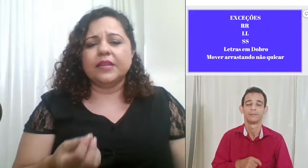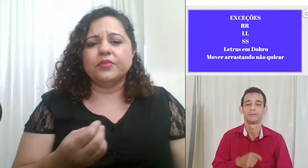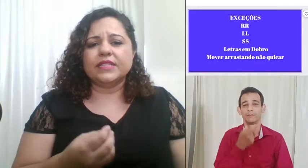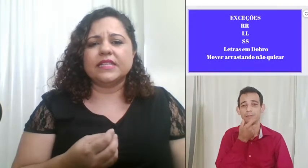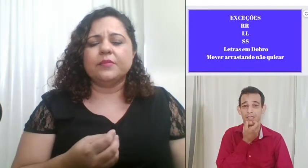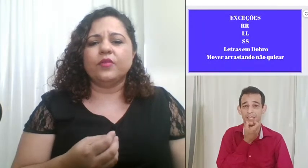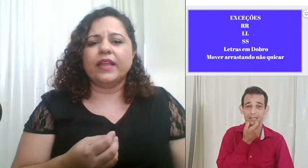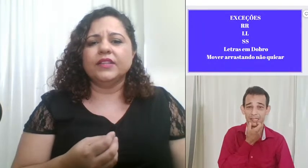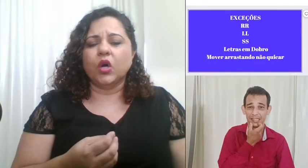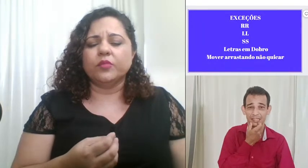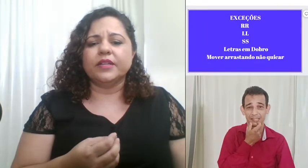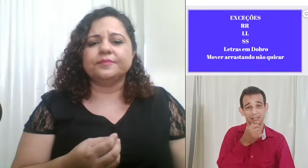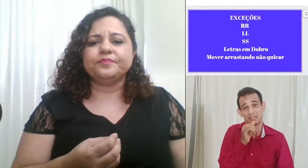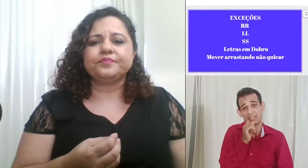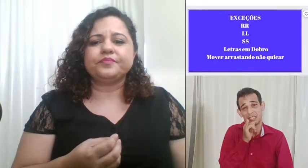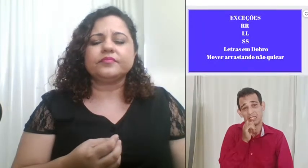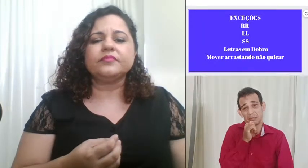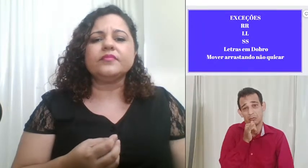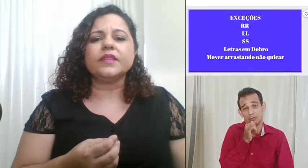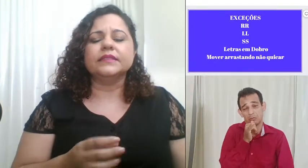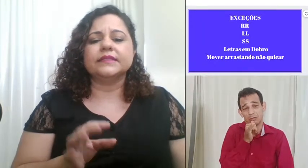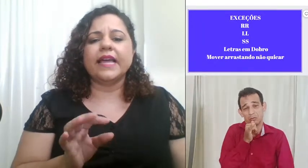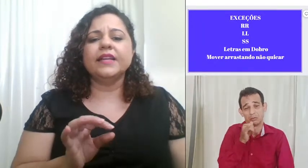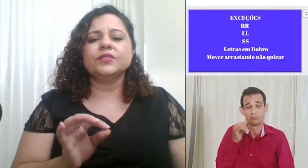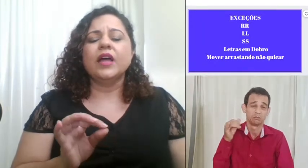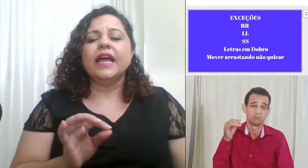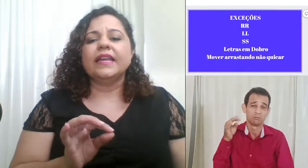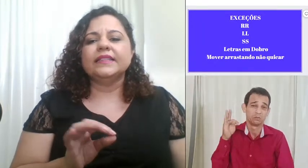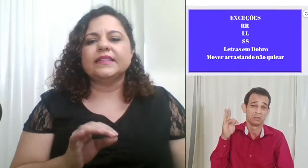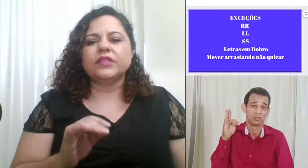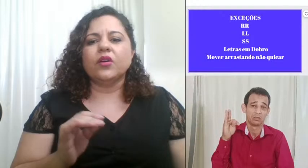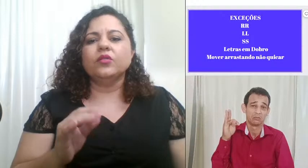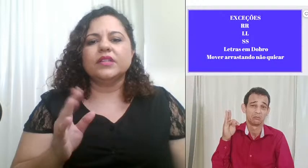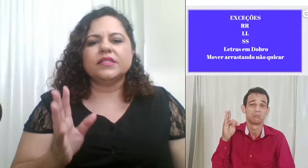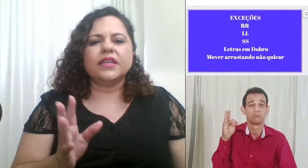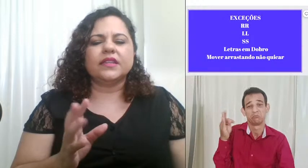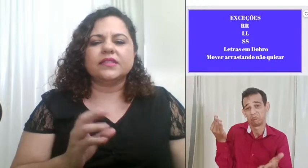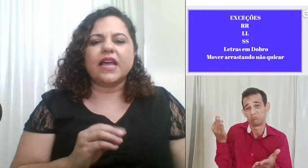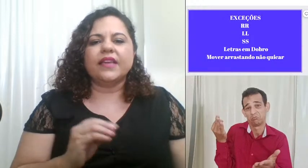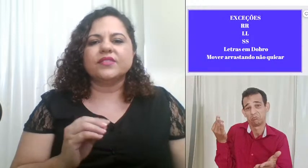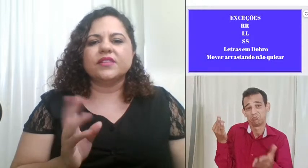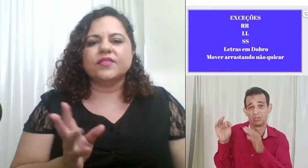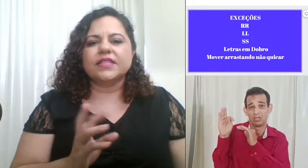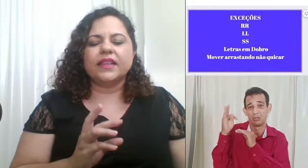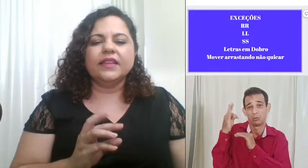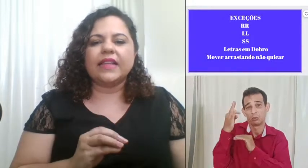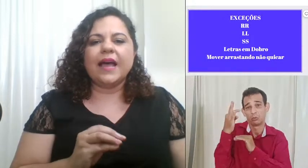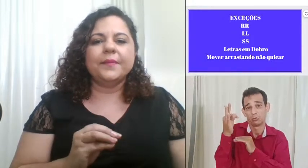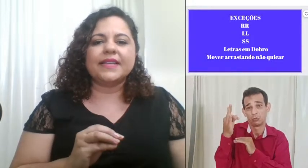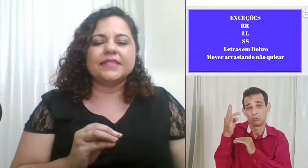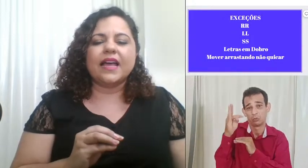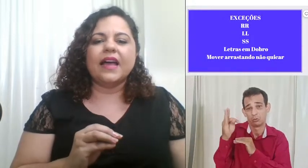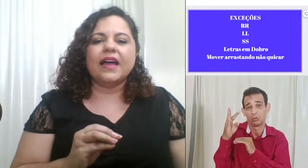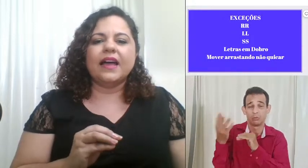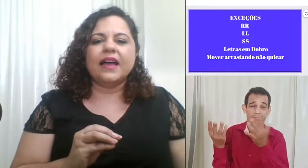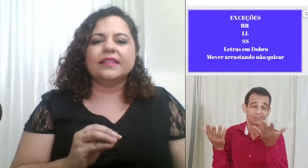por exemplo ela dobra certo então tem outras letras aí vocês vão se atentar mas a